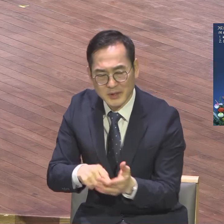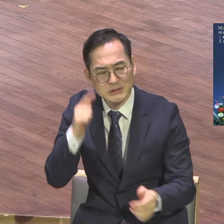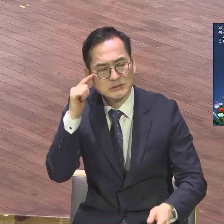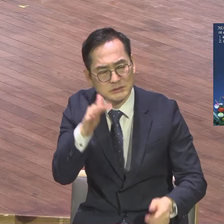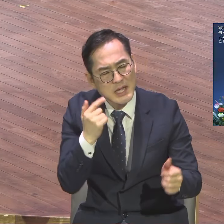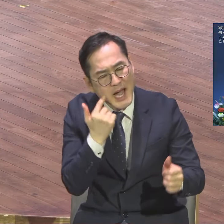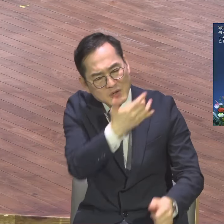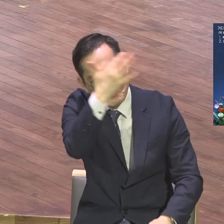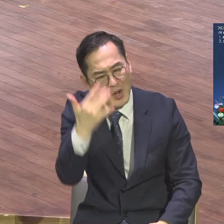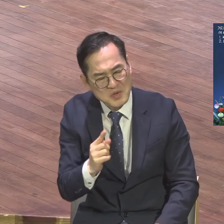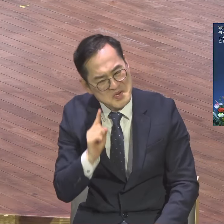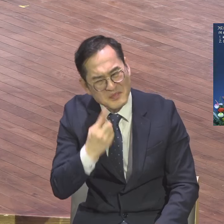자체도 없다 그래요